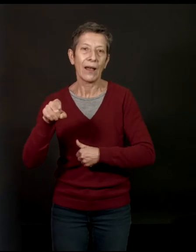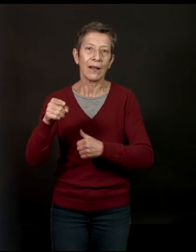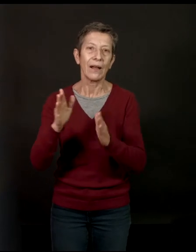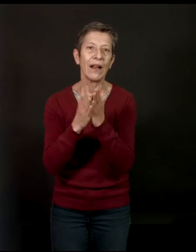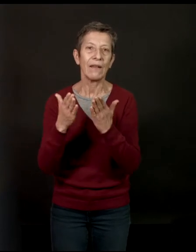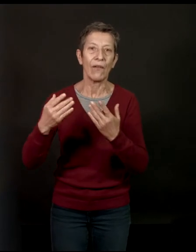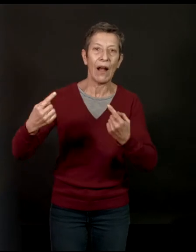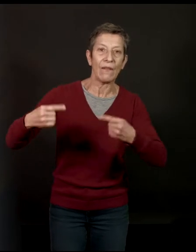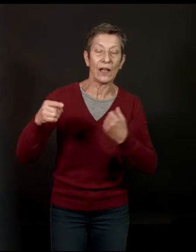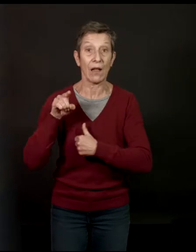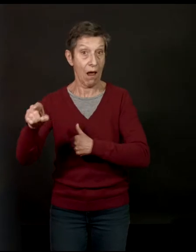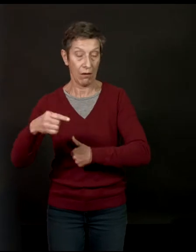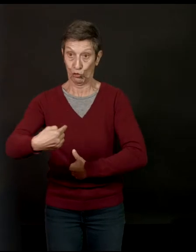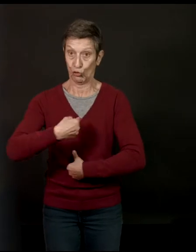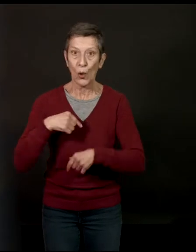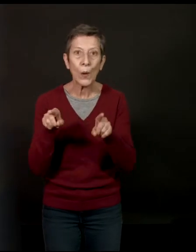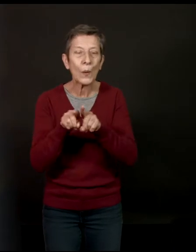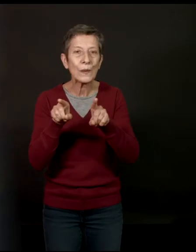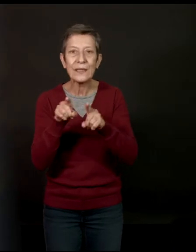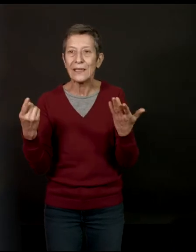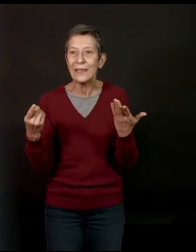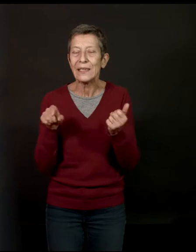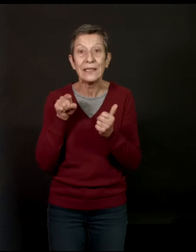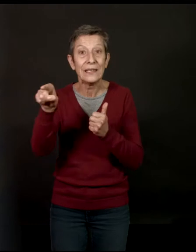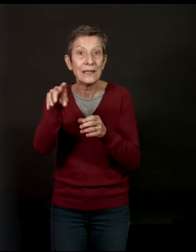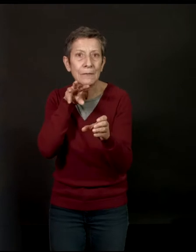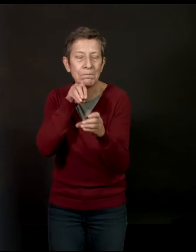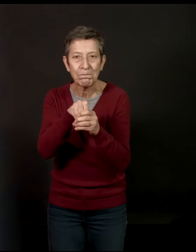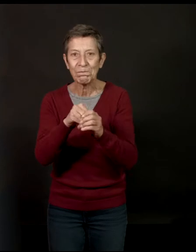aussi et qui se mêle à ses livres.